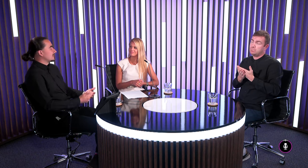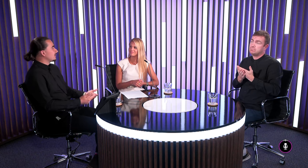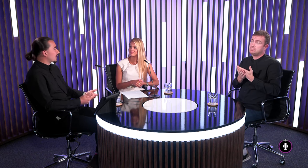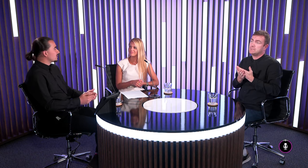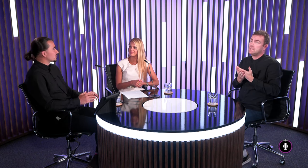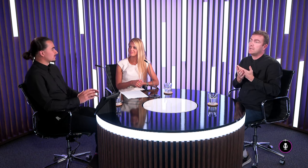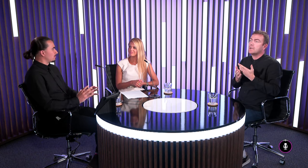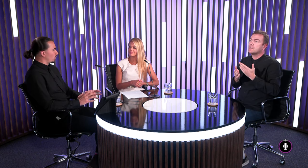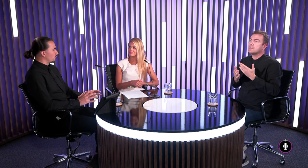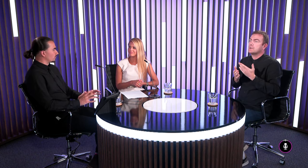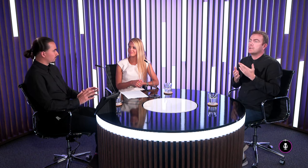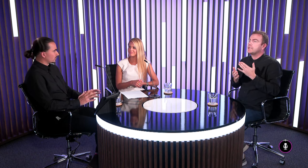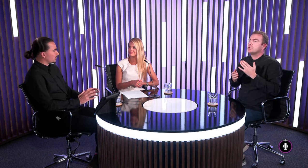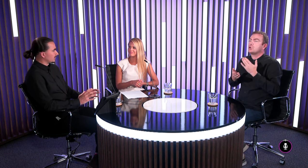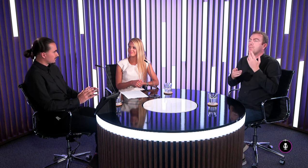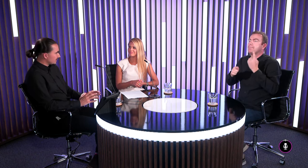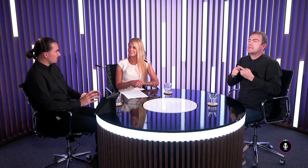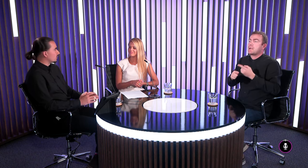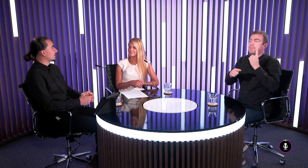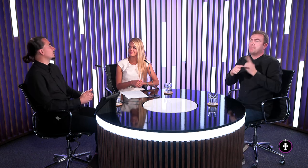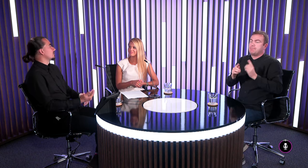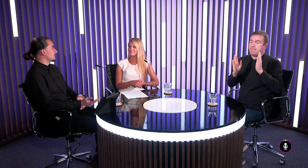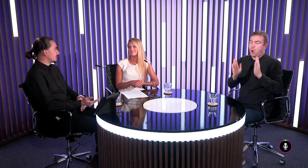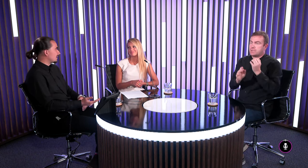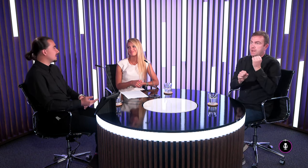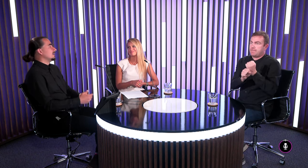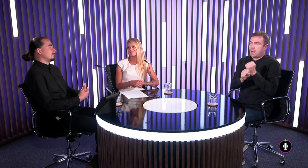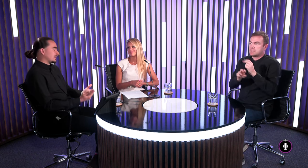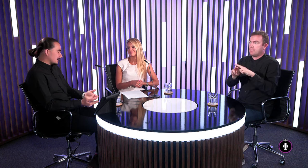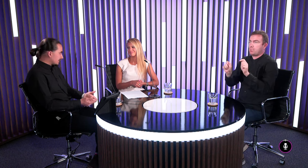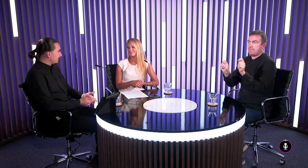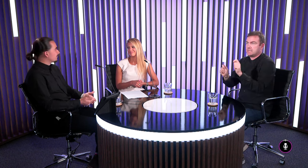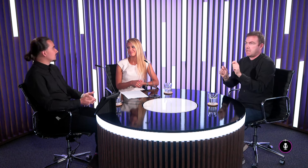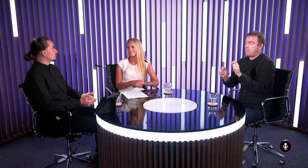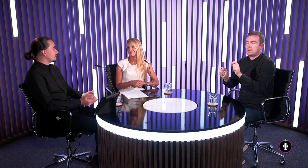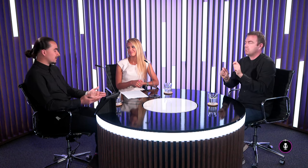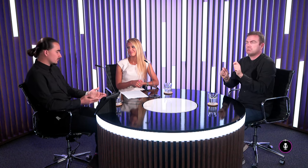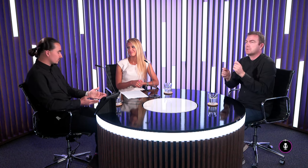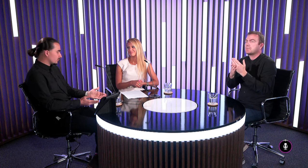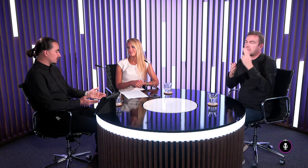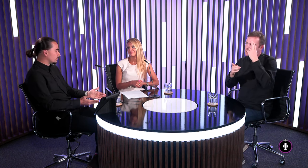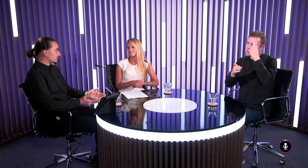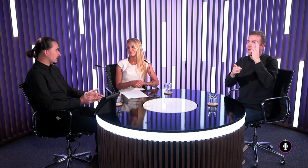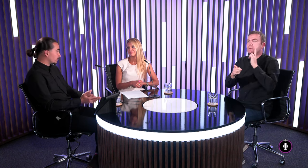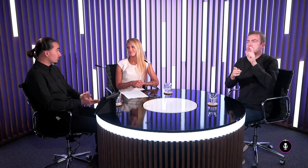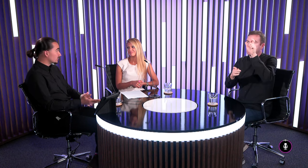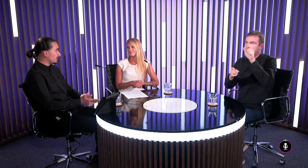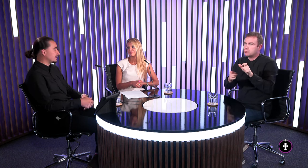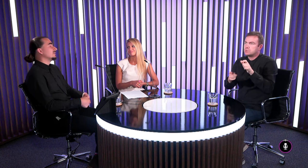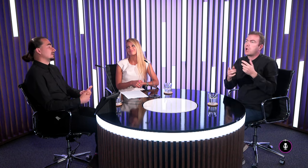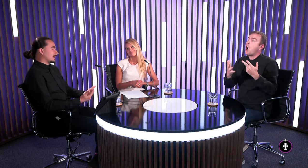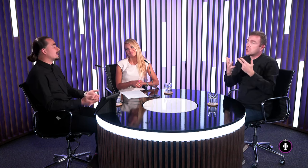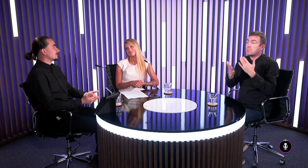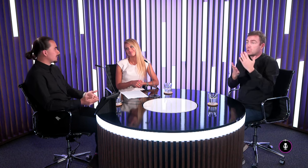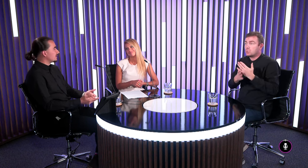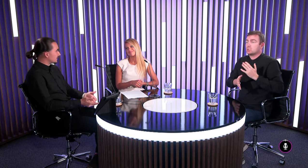tých strikných pravidel že teraz mám pol hodinu tak potrebujem a teraz prestávku ale keď je to nejaký známy jasné, príjdem tlmočiť mal som 8 hodín tlmočenia ale potrebuješ ísť do